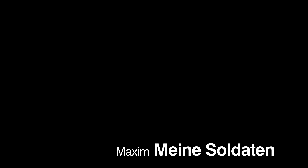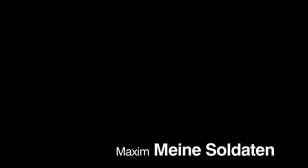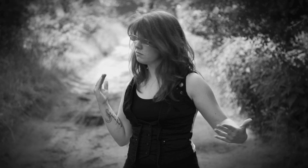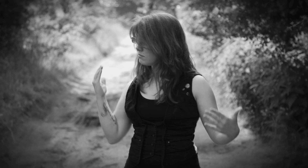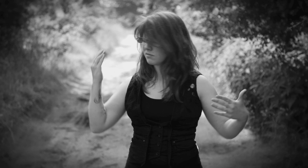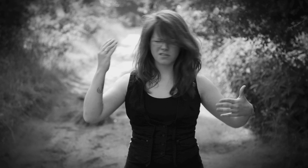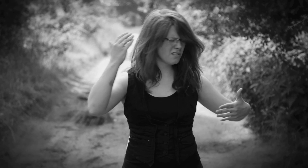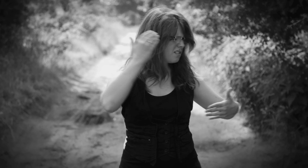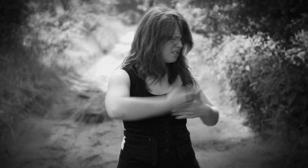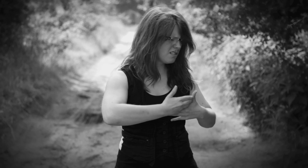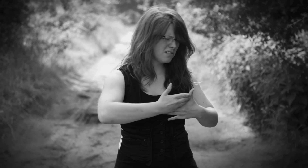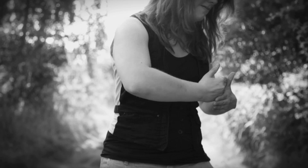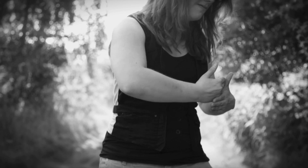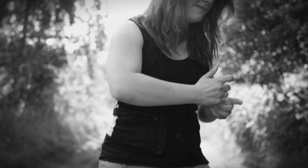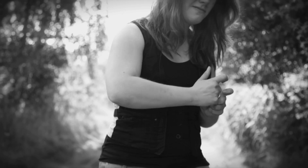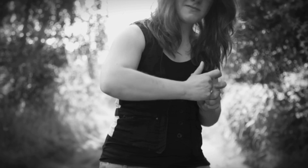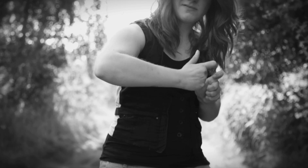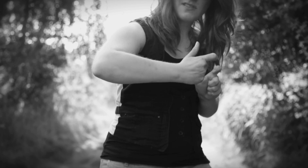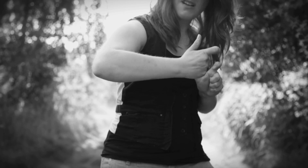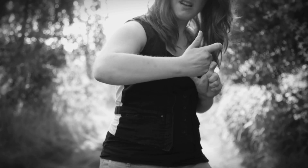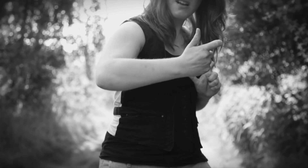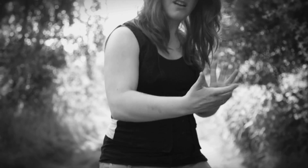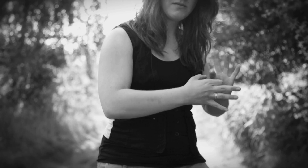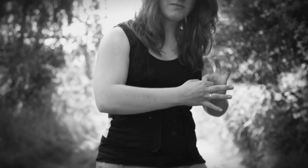Ich baue eine Mauer und sprenge die Brücken